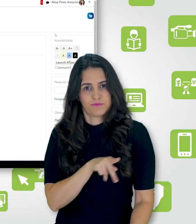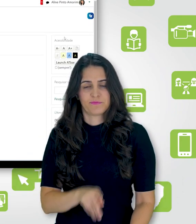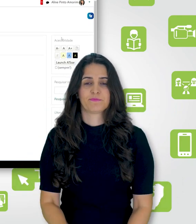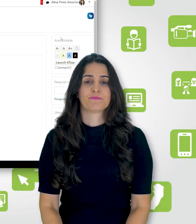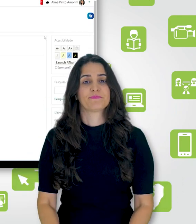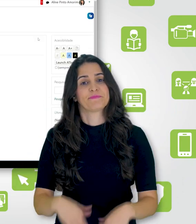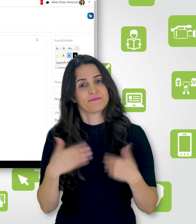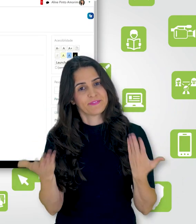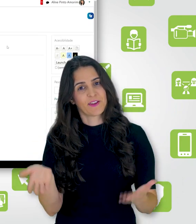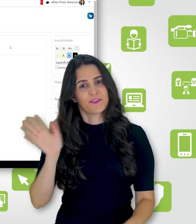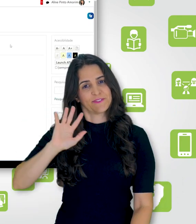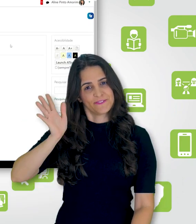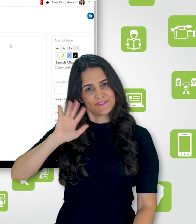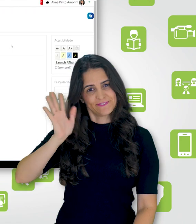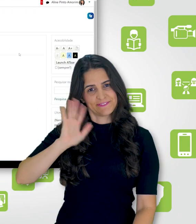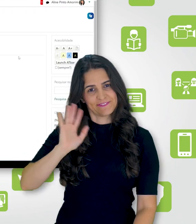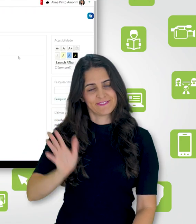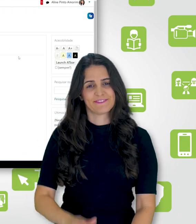Então, é isso e até o próximo tutorial.